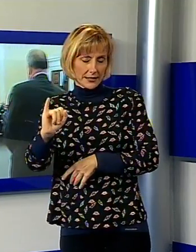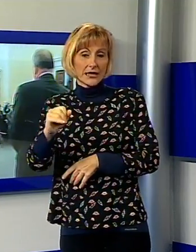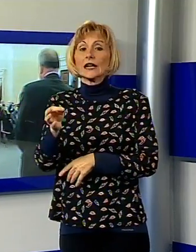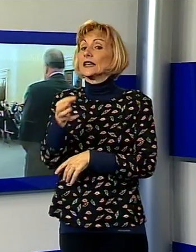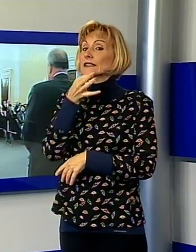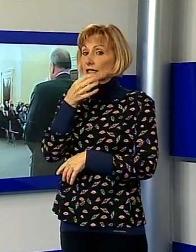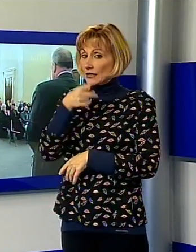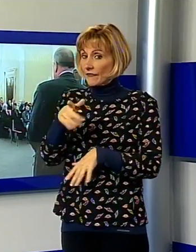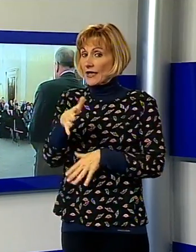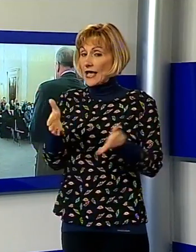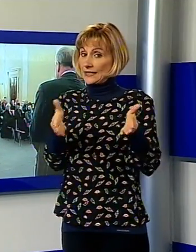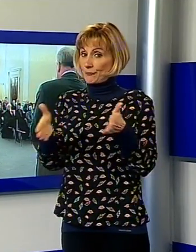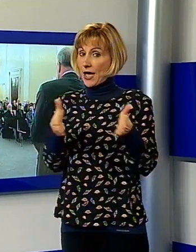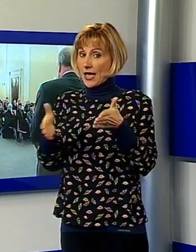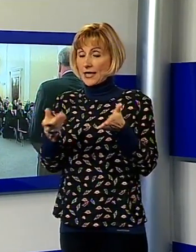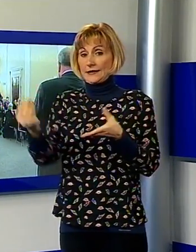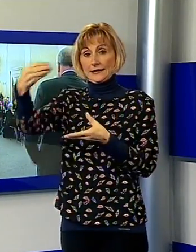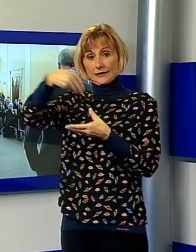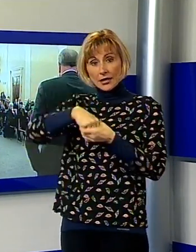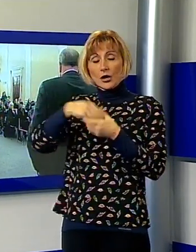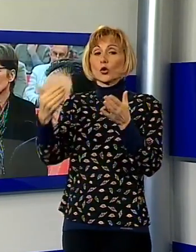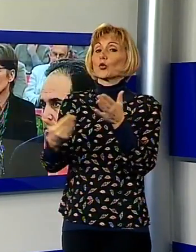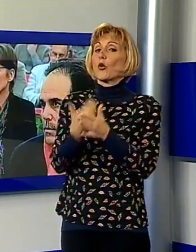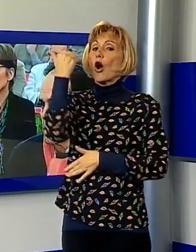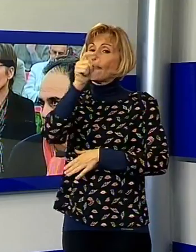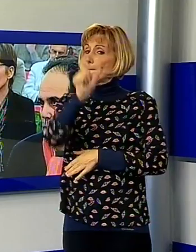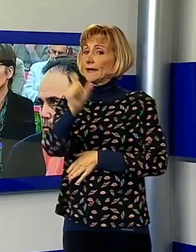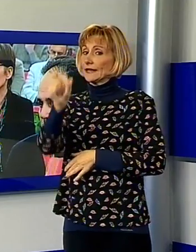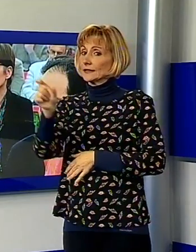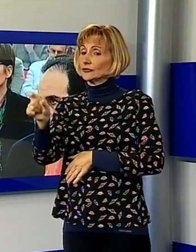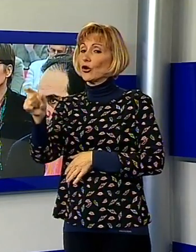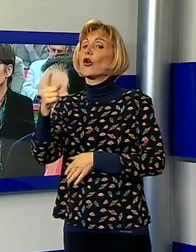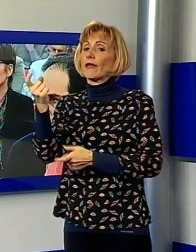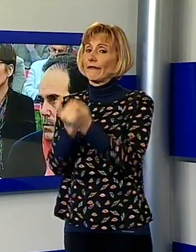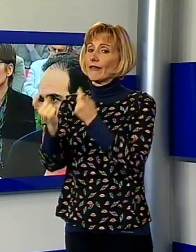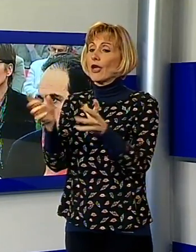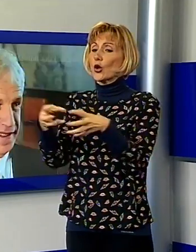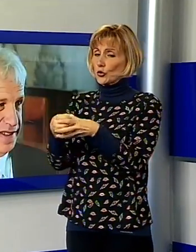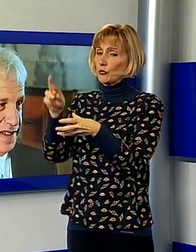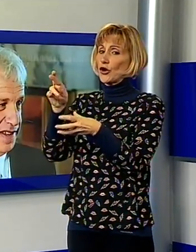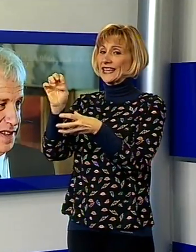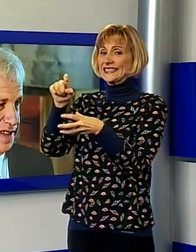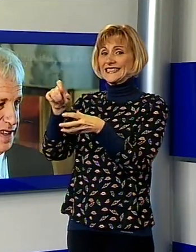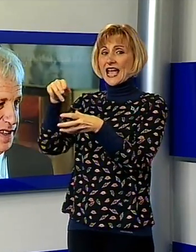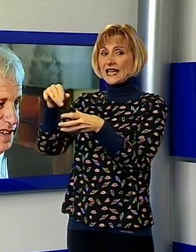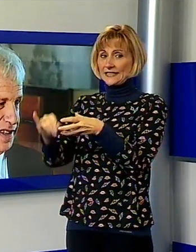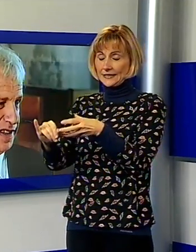accogliere nella squadra di governo nuovi elementi provenienti dall'ala renziana. Il consigliere regionale Marco Remaschi